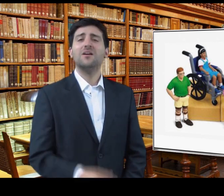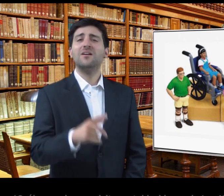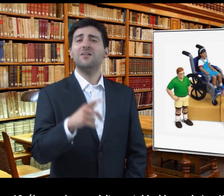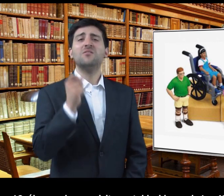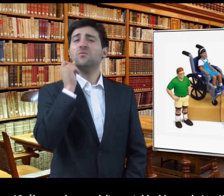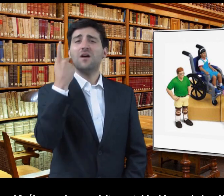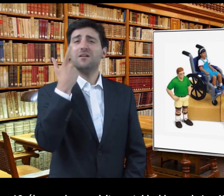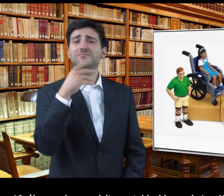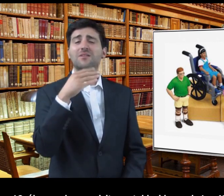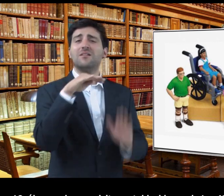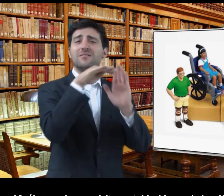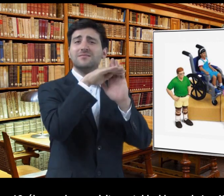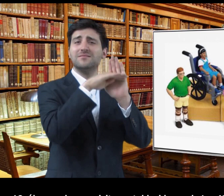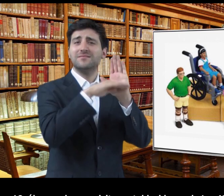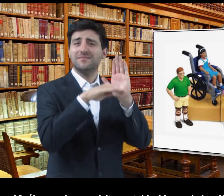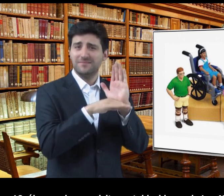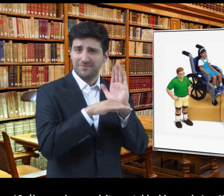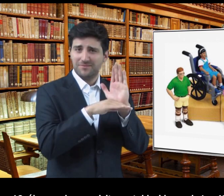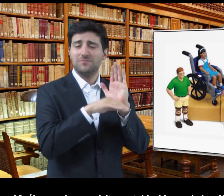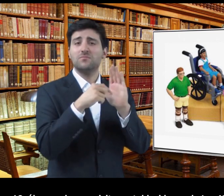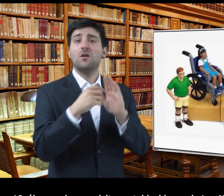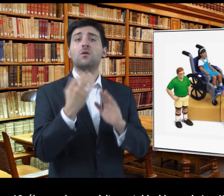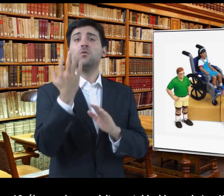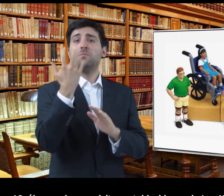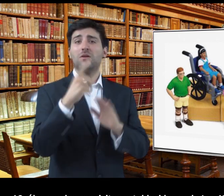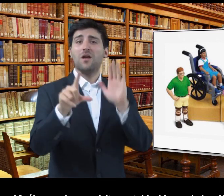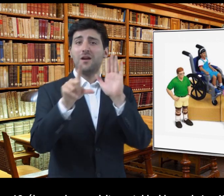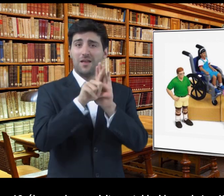¿Cuáles son los requisitos establecidos en la ley número 20.255?